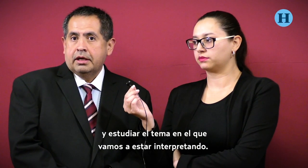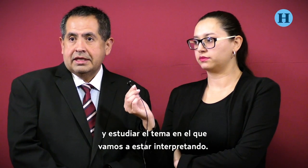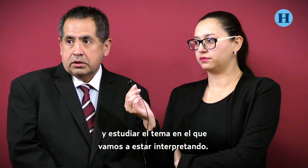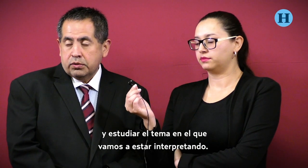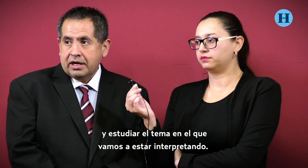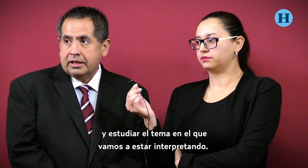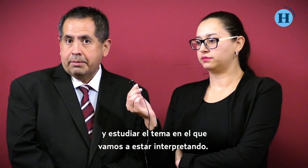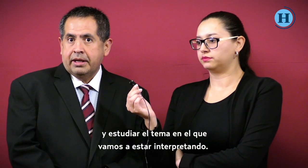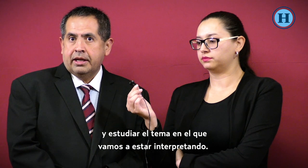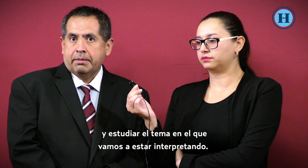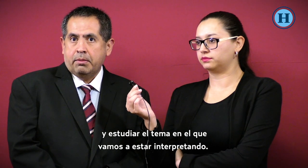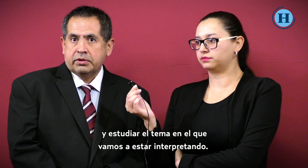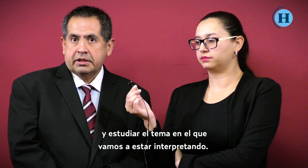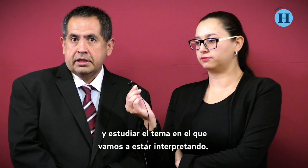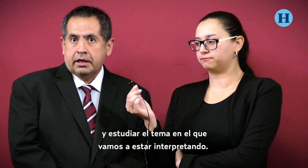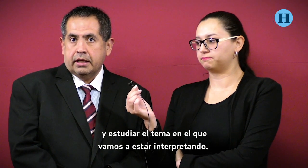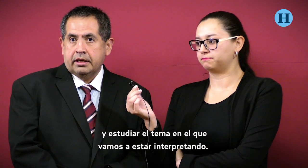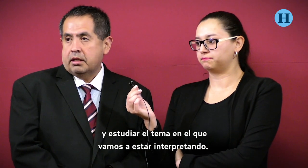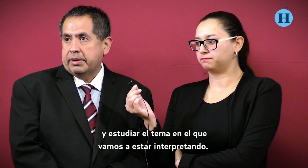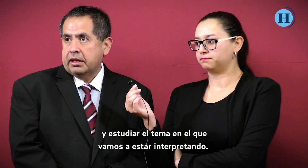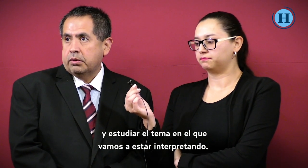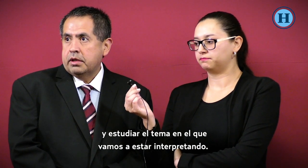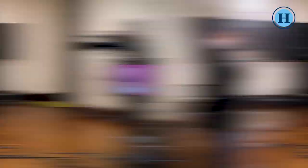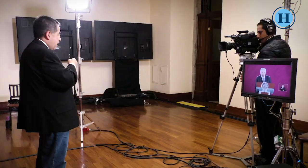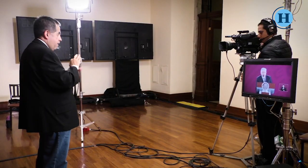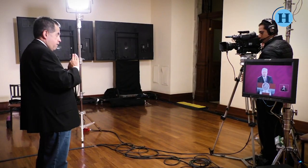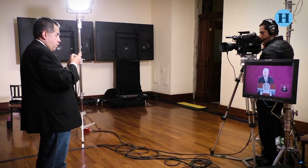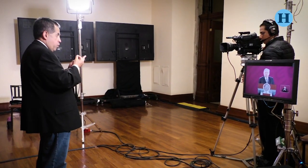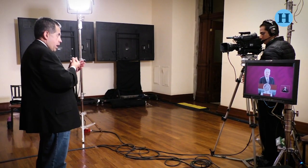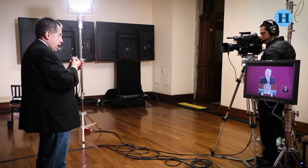y estudiar el tema en el que vamos a estar interpretando.